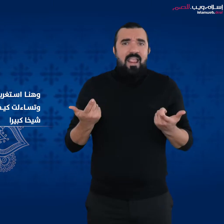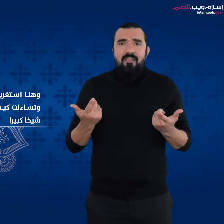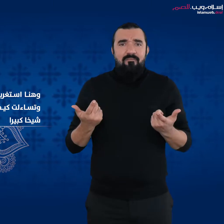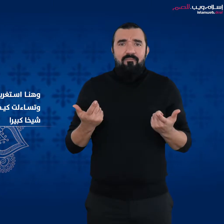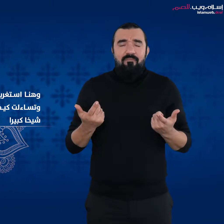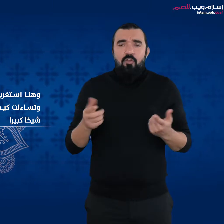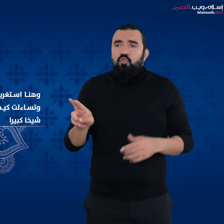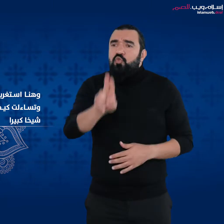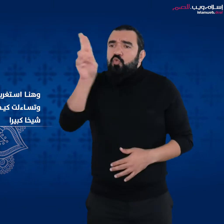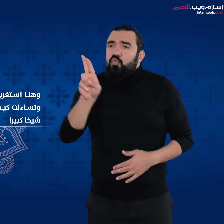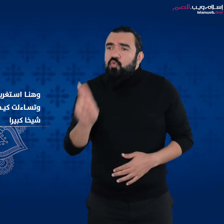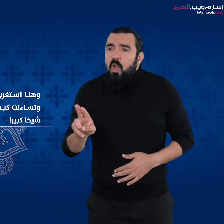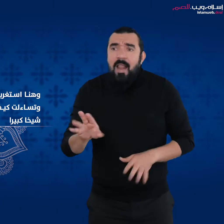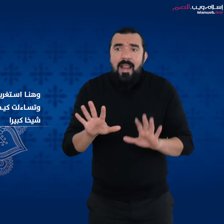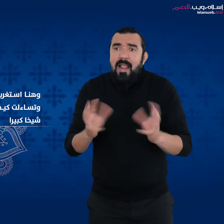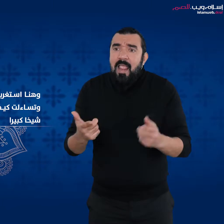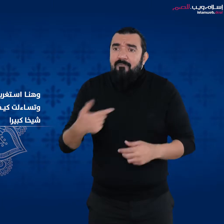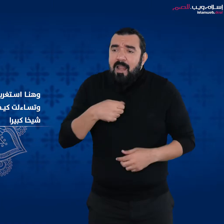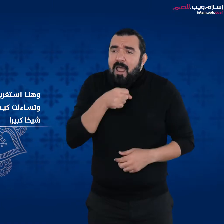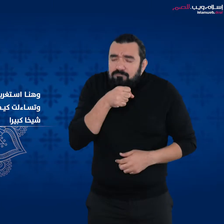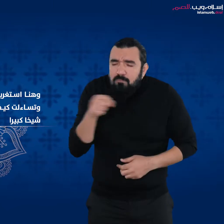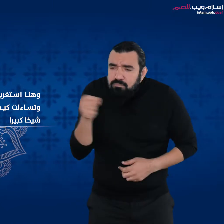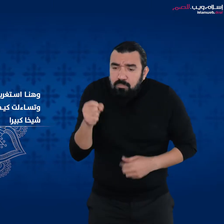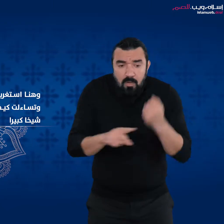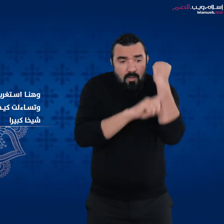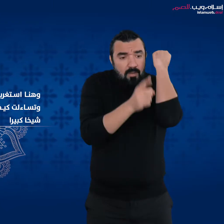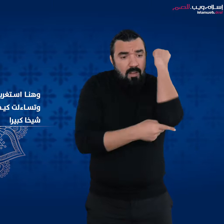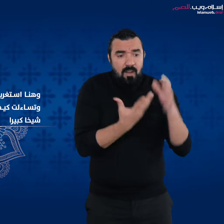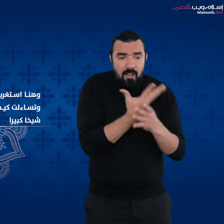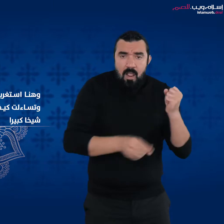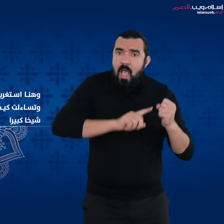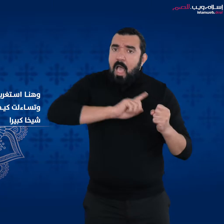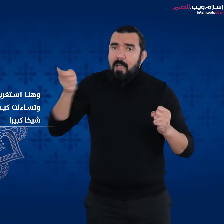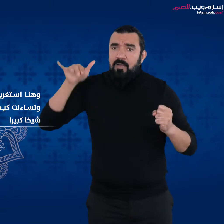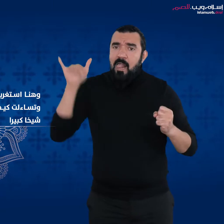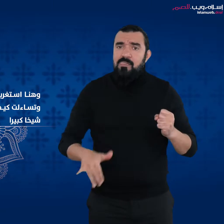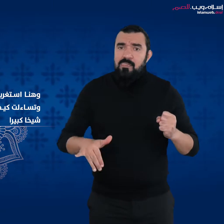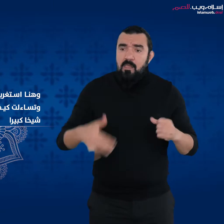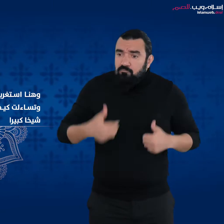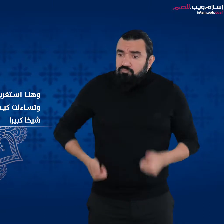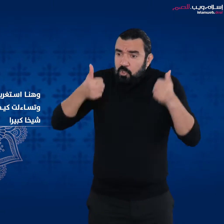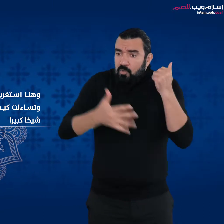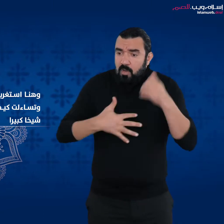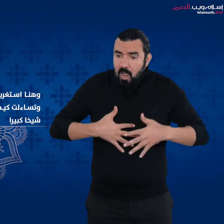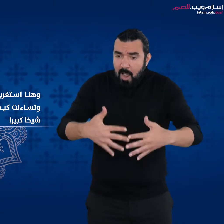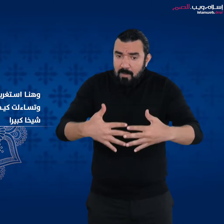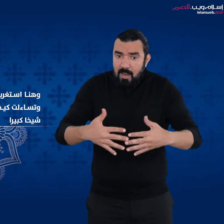كيف وهي عجوز عقيم وزوجها صار شيخا كبيرا